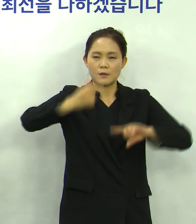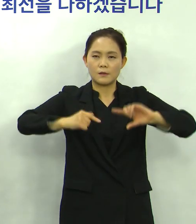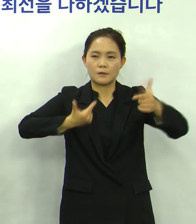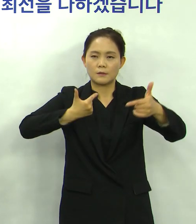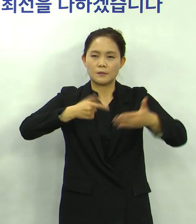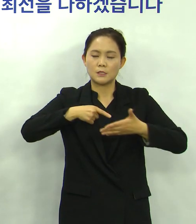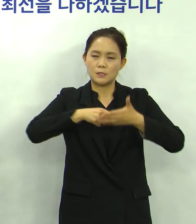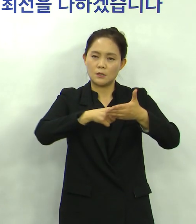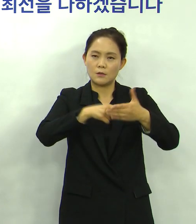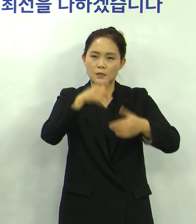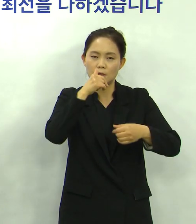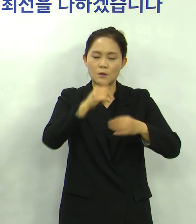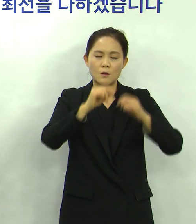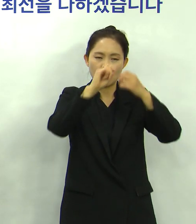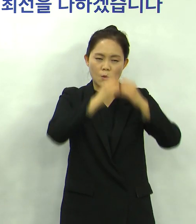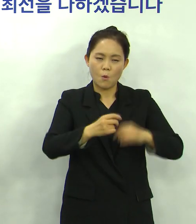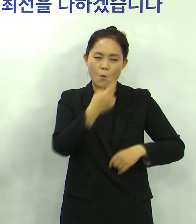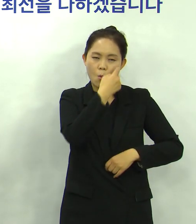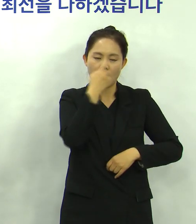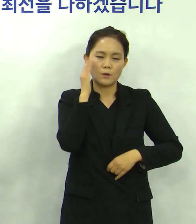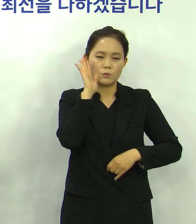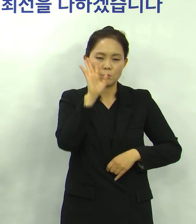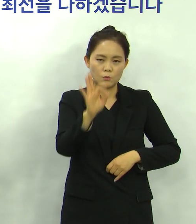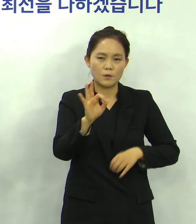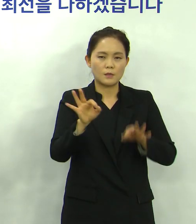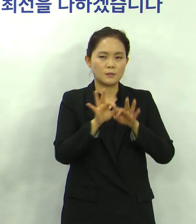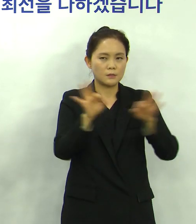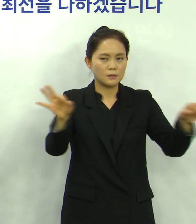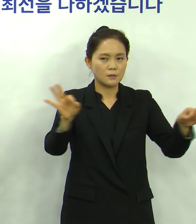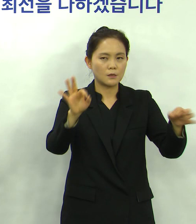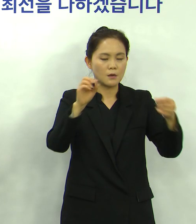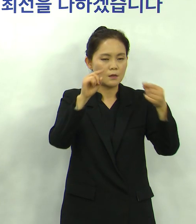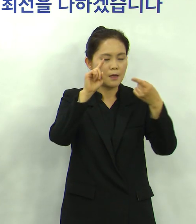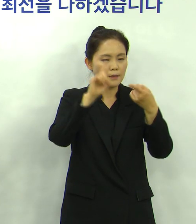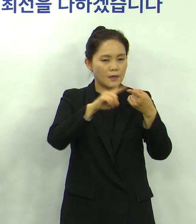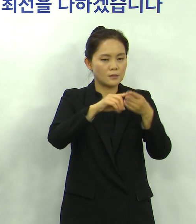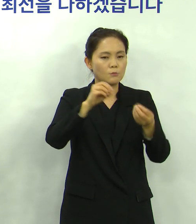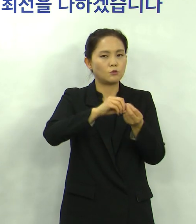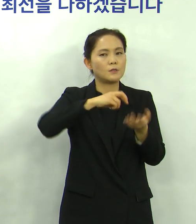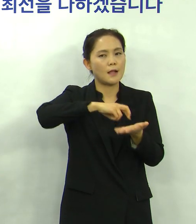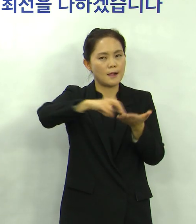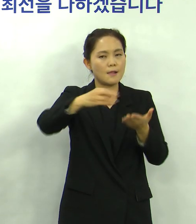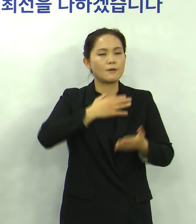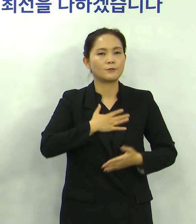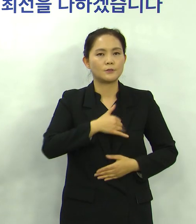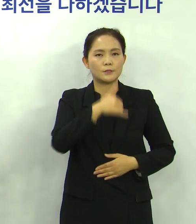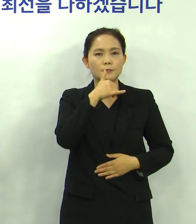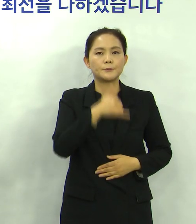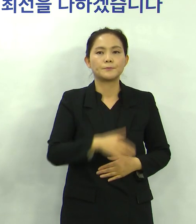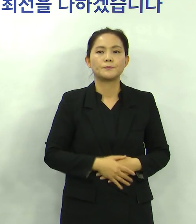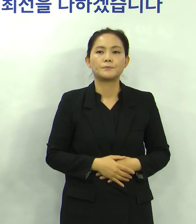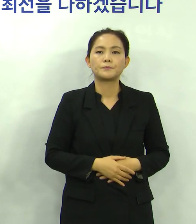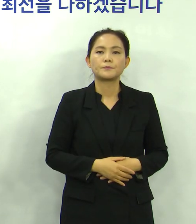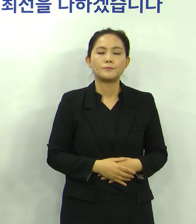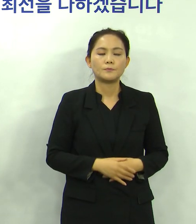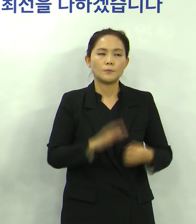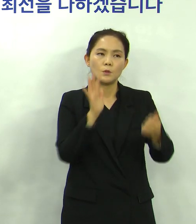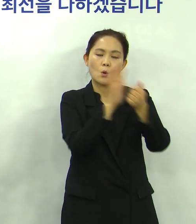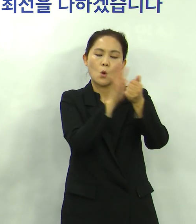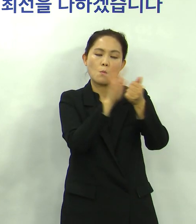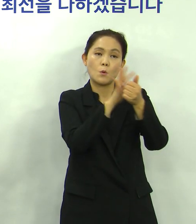구체적인 사실관계를 확인한 뒤 지급할 수 있을지를 문자로 알려드릴 것입니다 이처럼